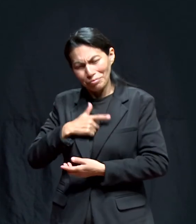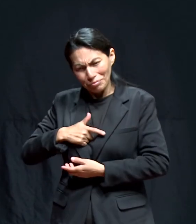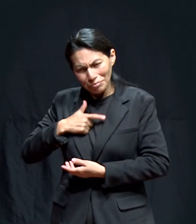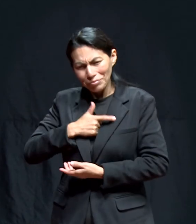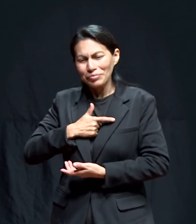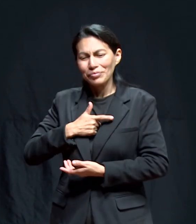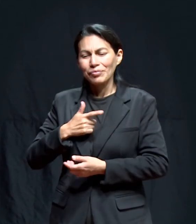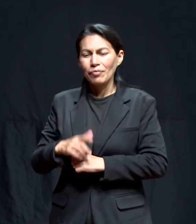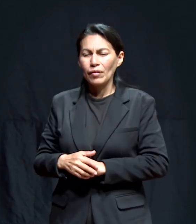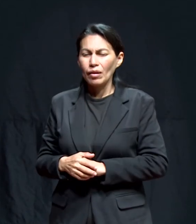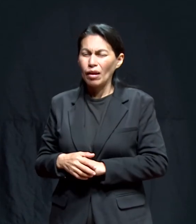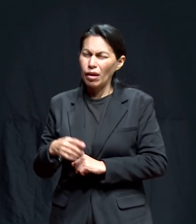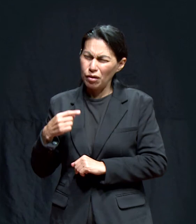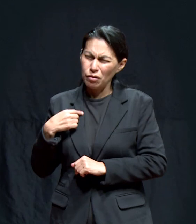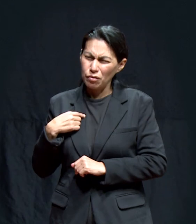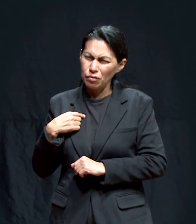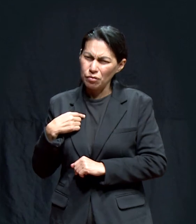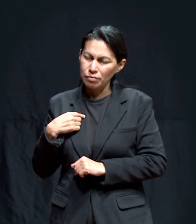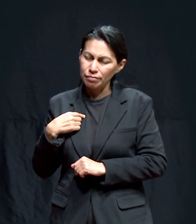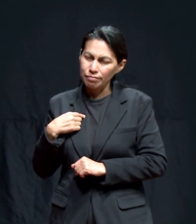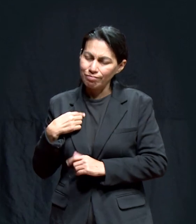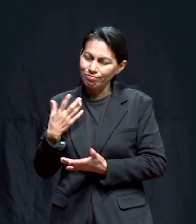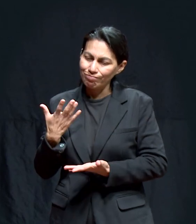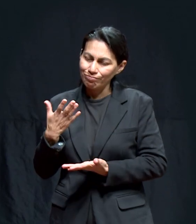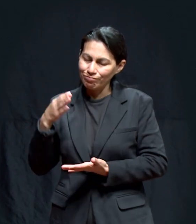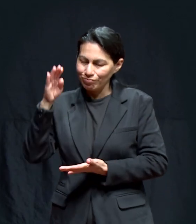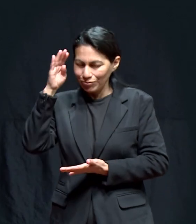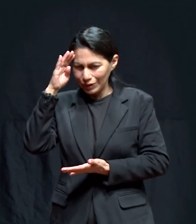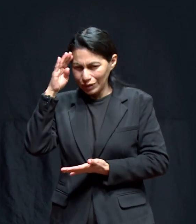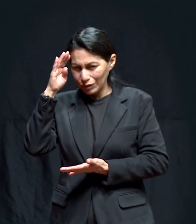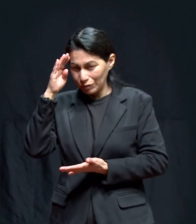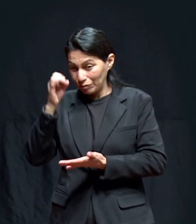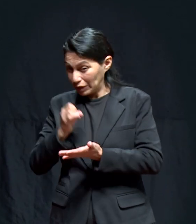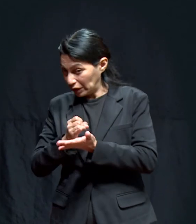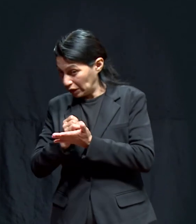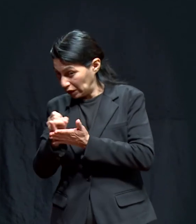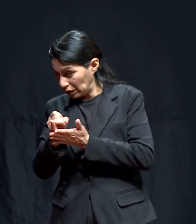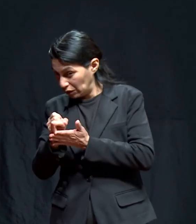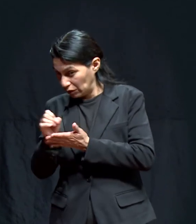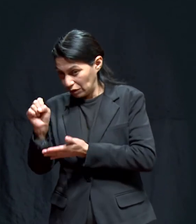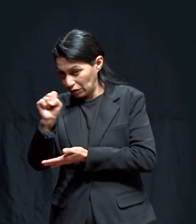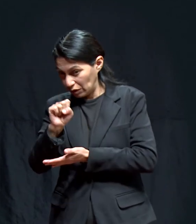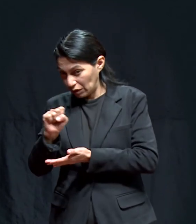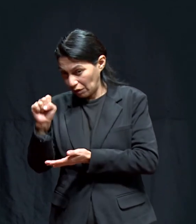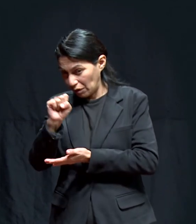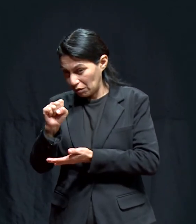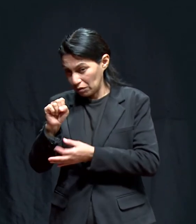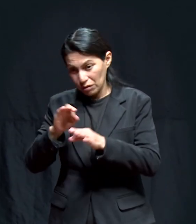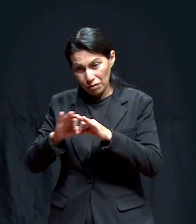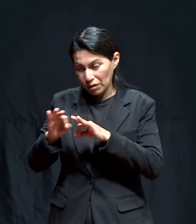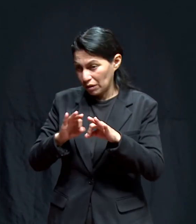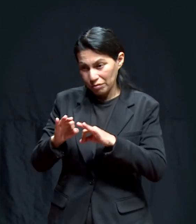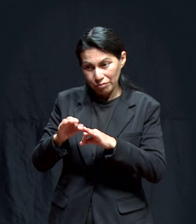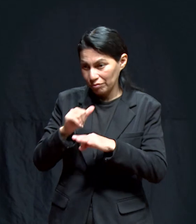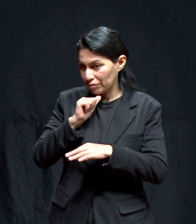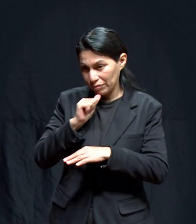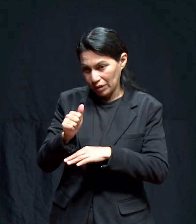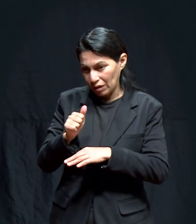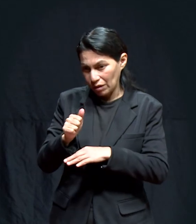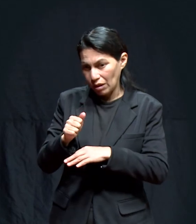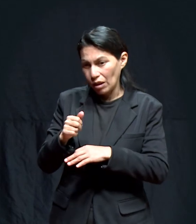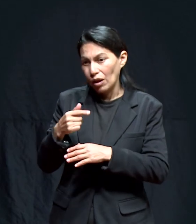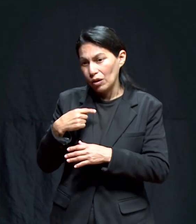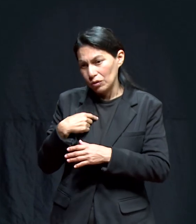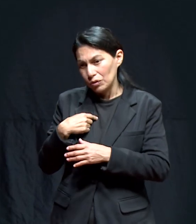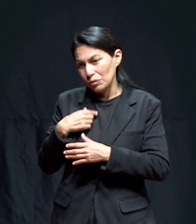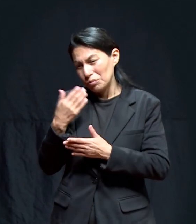Y he estado pensando, le digo, que yo ya no quiero trabajar en sábado. Yo había pensado pedirle